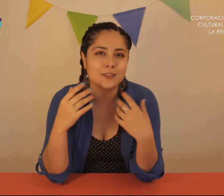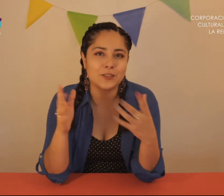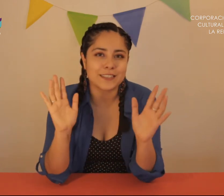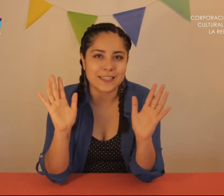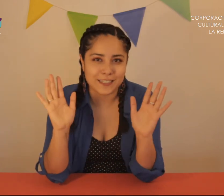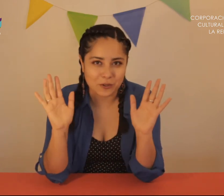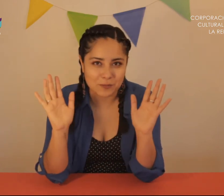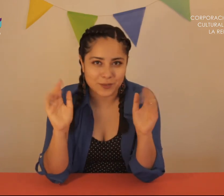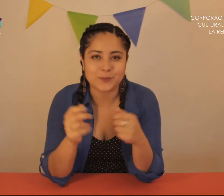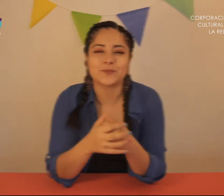ni siquiera sé que los invento.